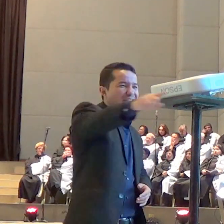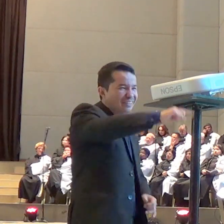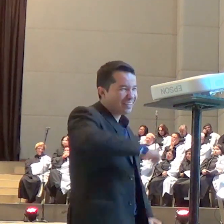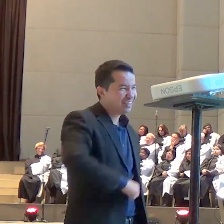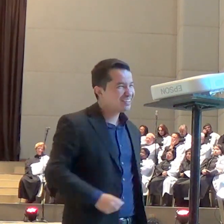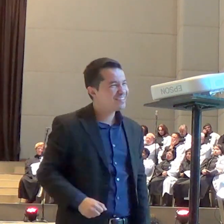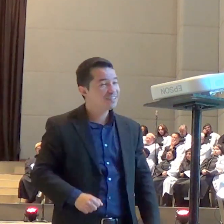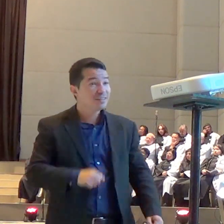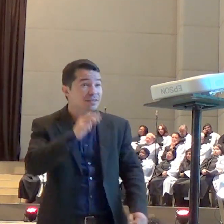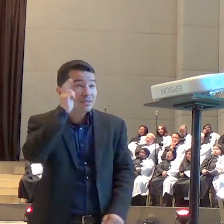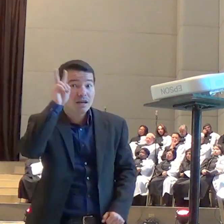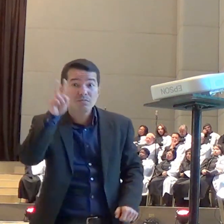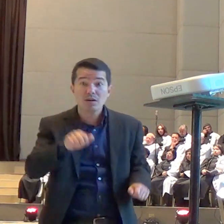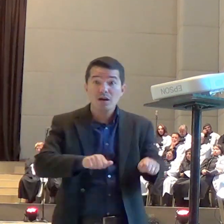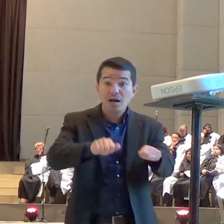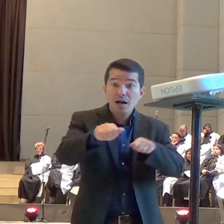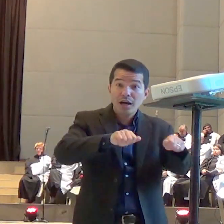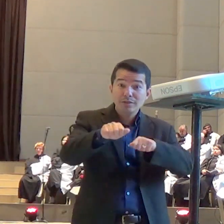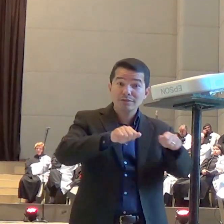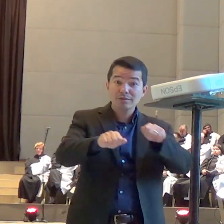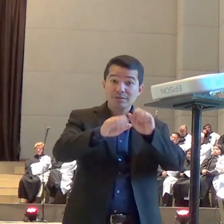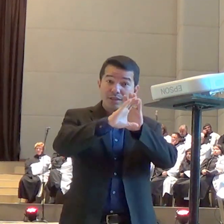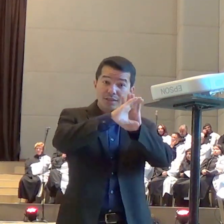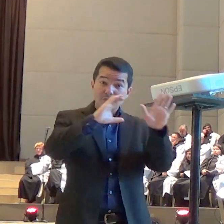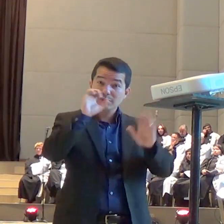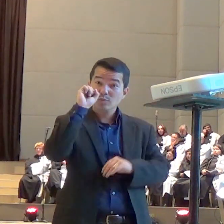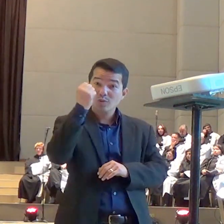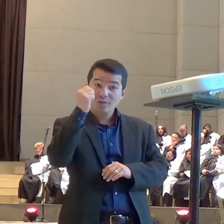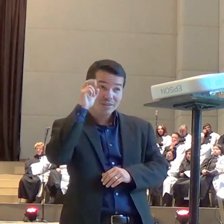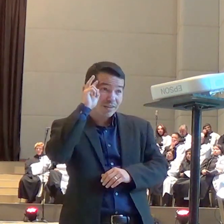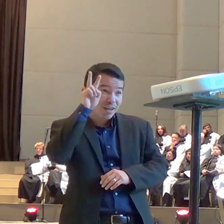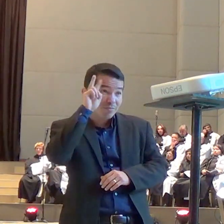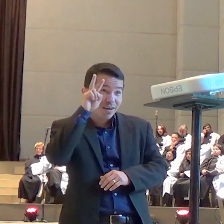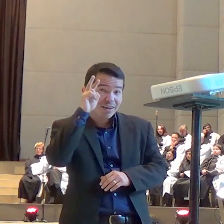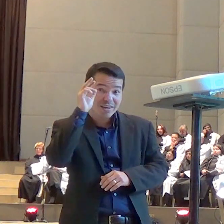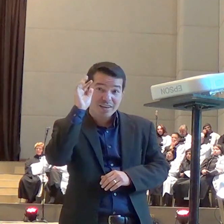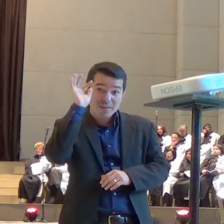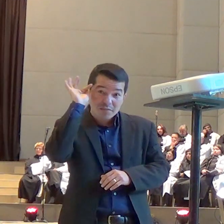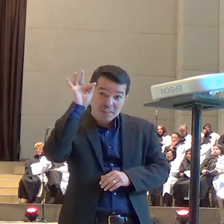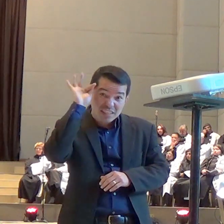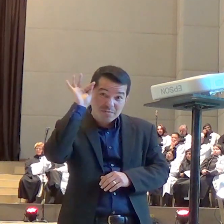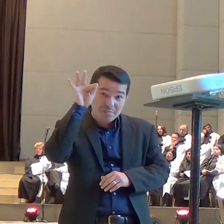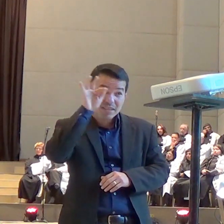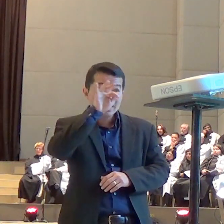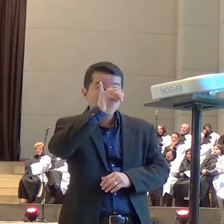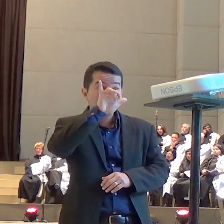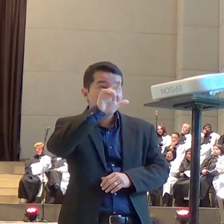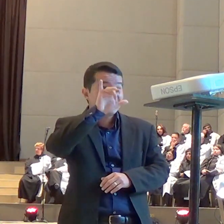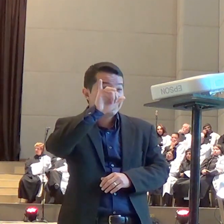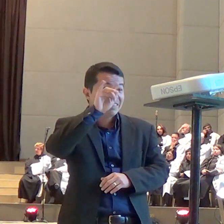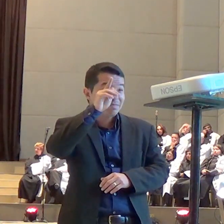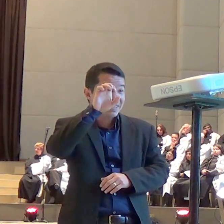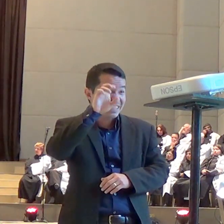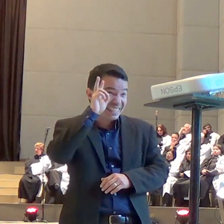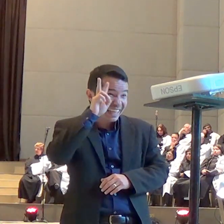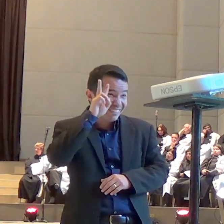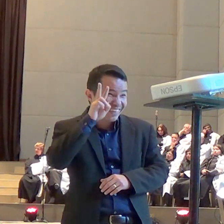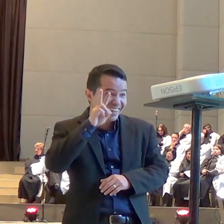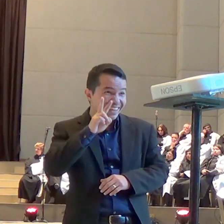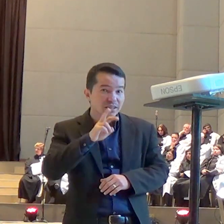a história de Filipe o evangelista não é? Filipe o evangelista está lá seguindo o seu caminho e aparece um